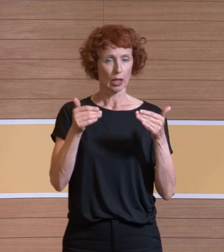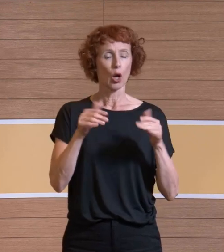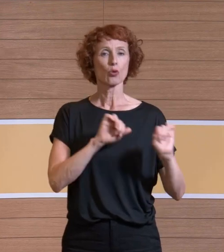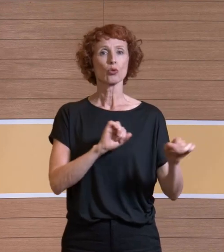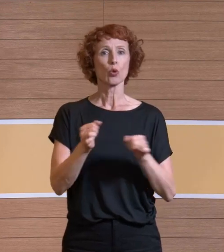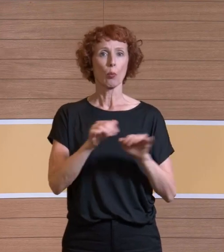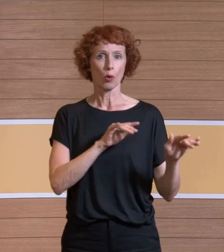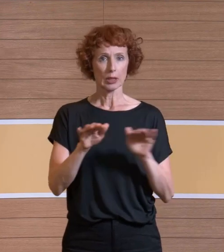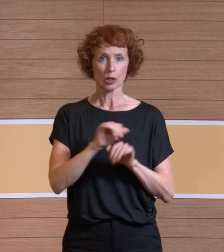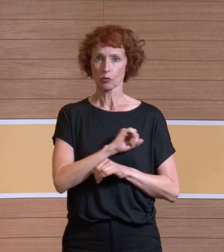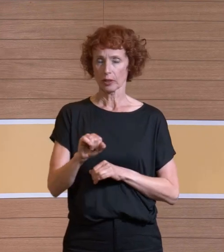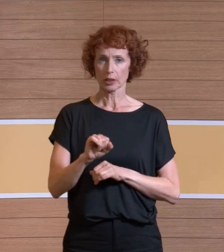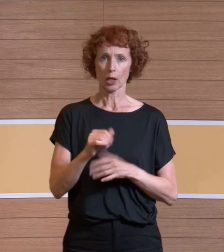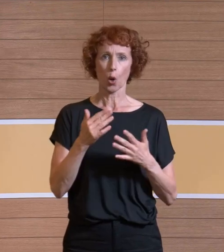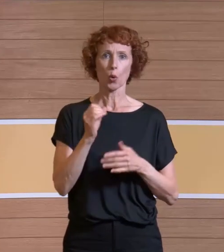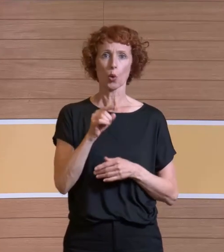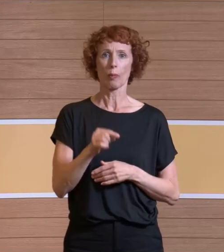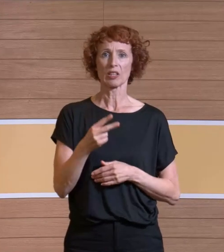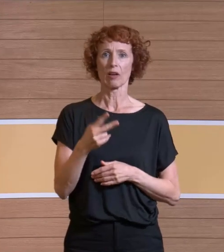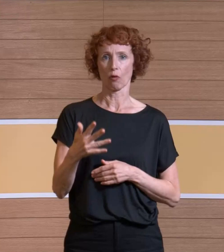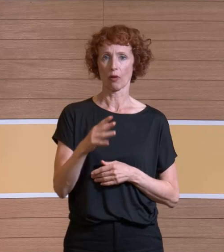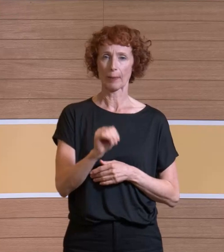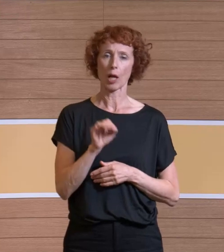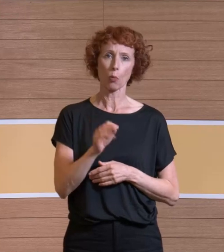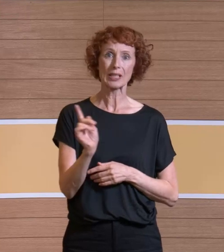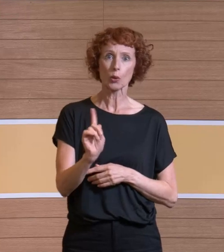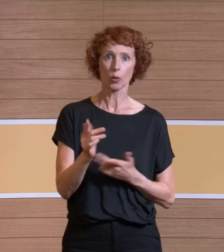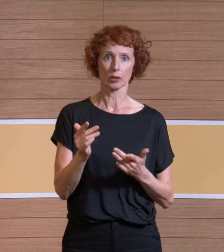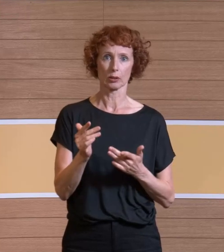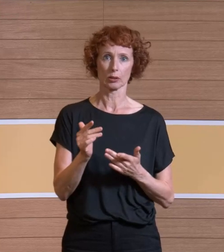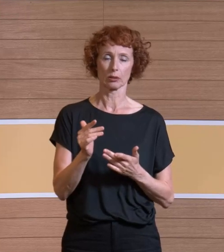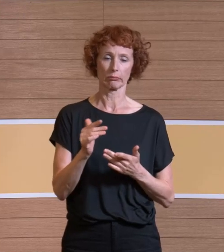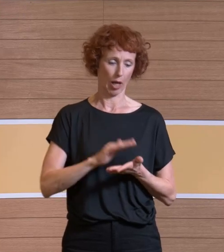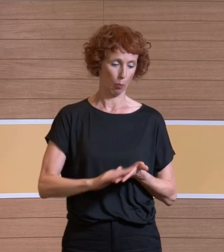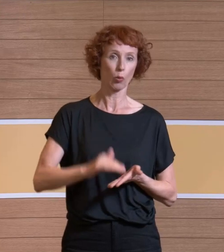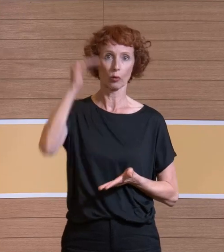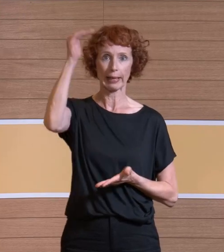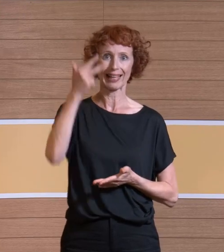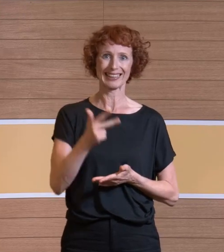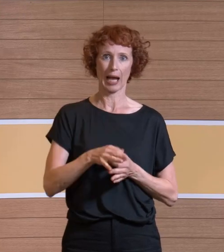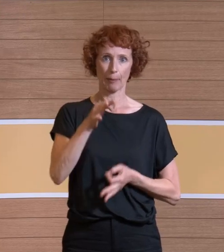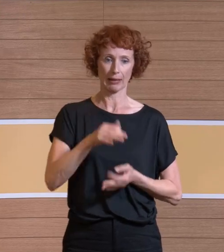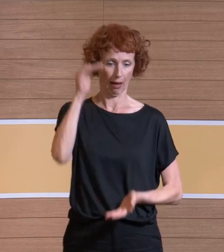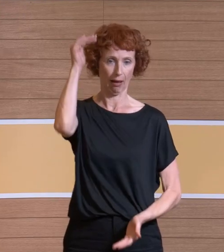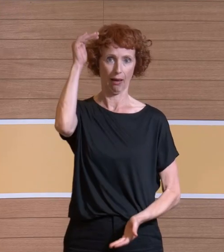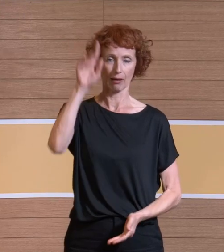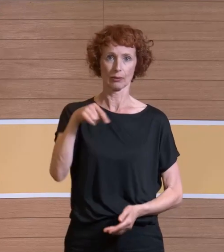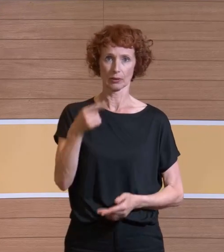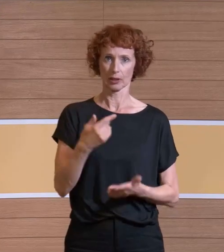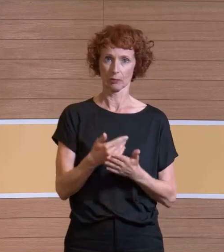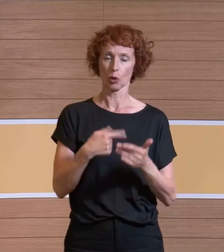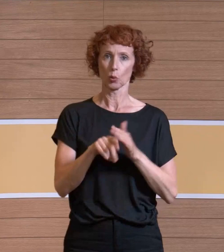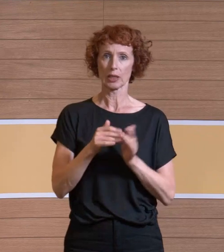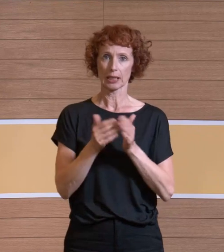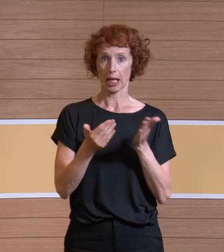von 0,25 Metern pro Sekunde haben und zwischen Boden und Decke 3 Meter liegen, dann schaffen Sie es mit so einem System innerhalb von